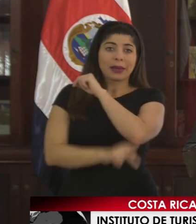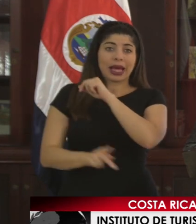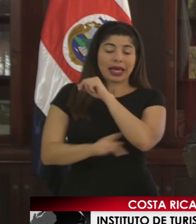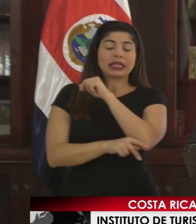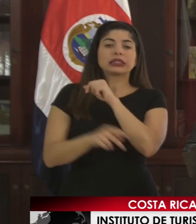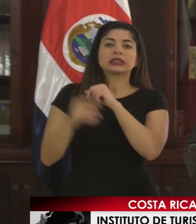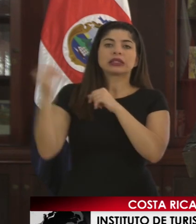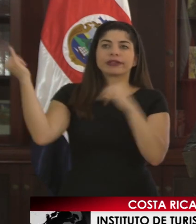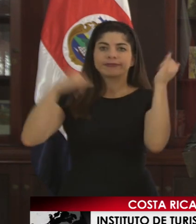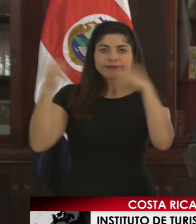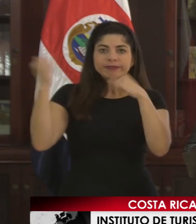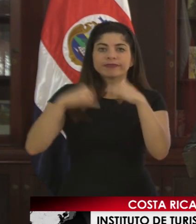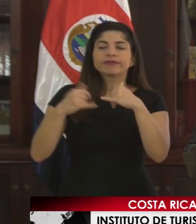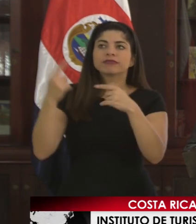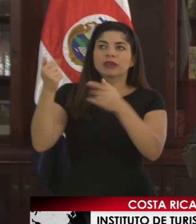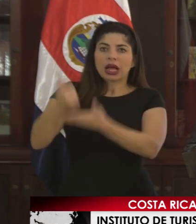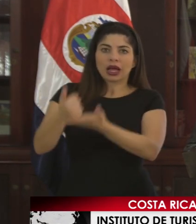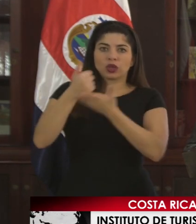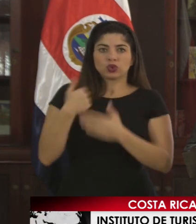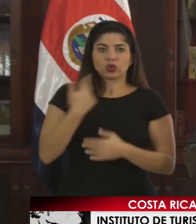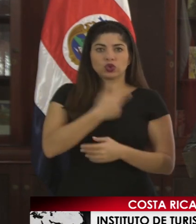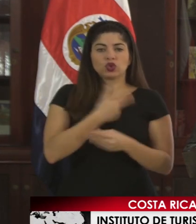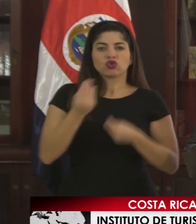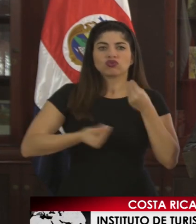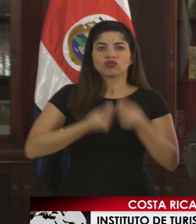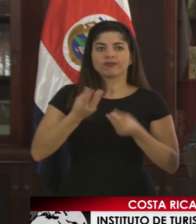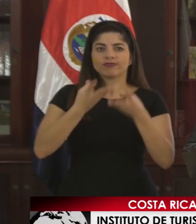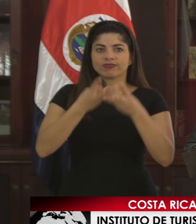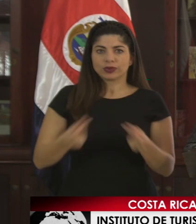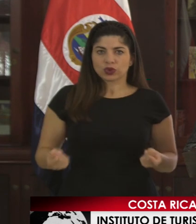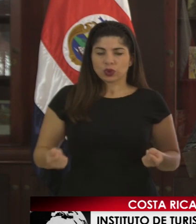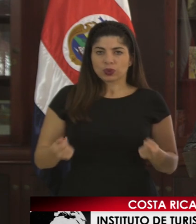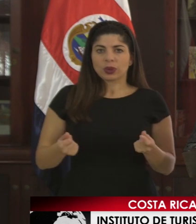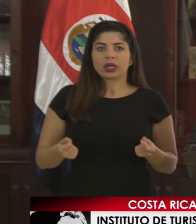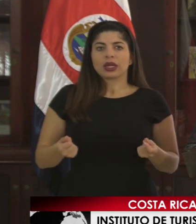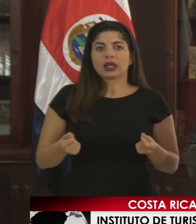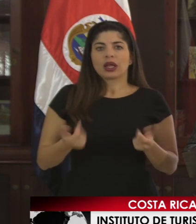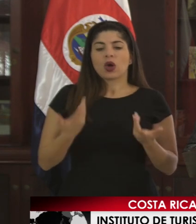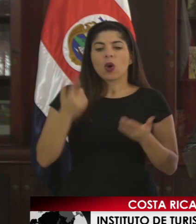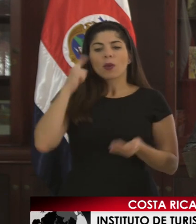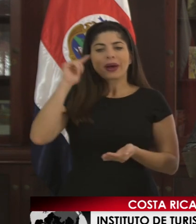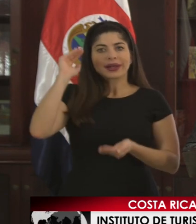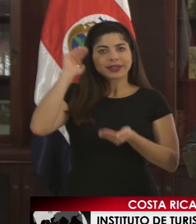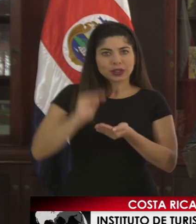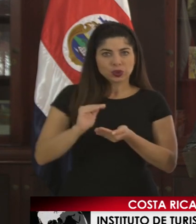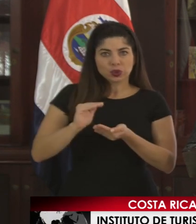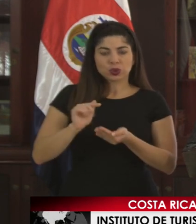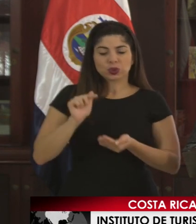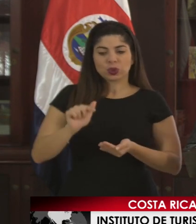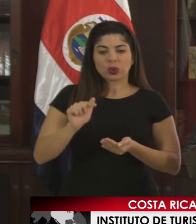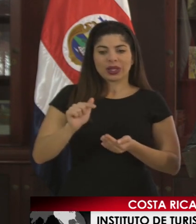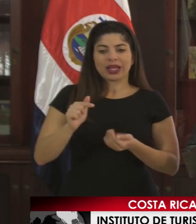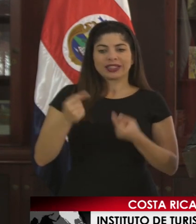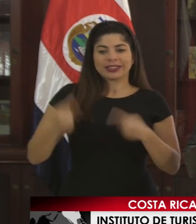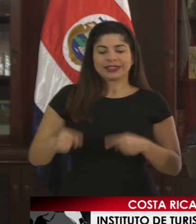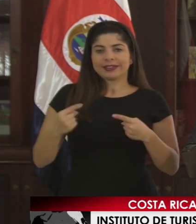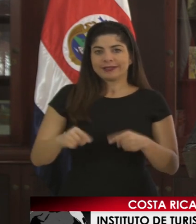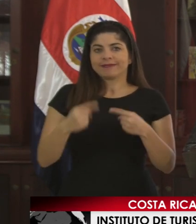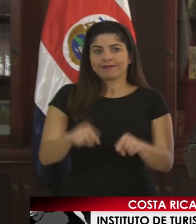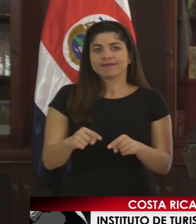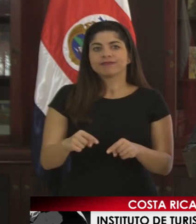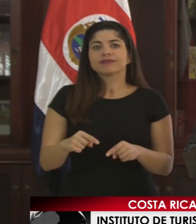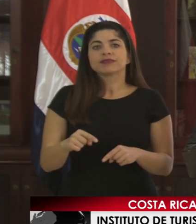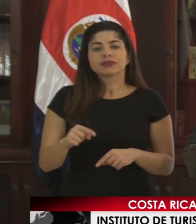que nos vengan a ayudar a solucionar o a minimizar estas incidencias